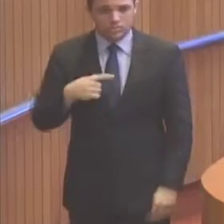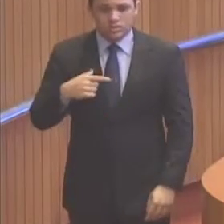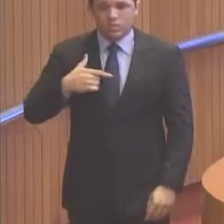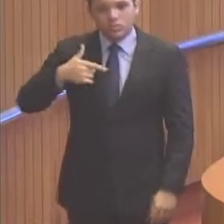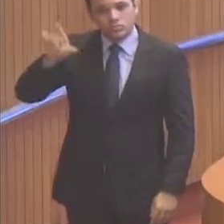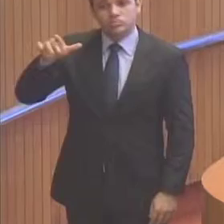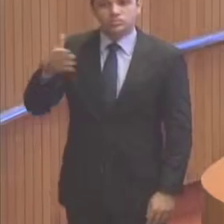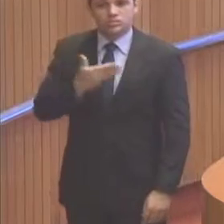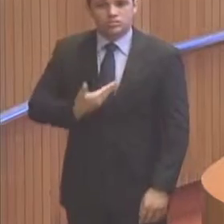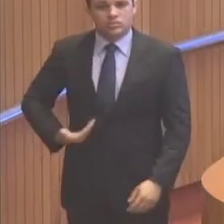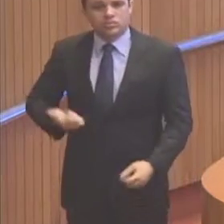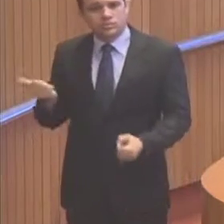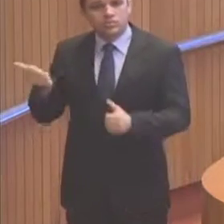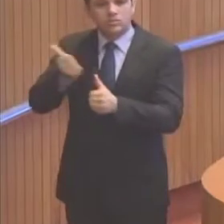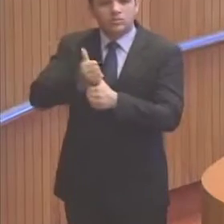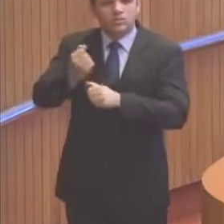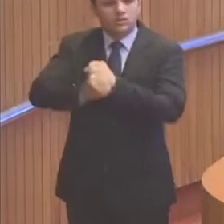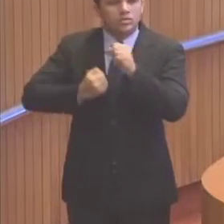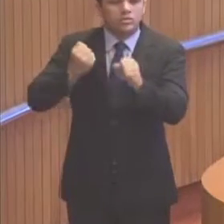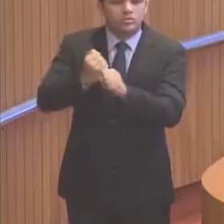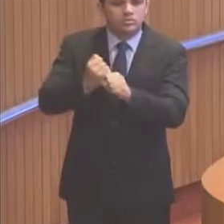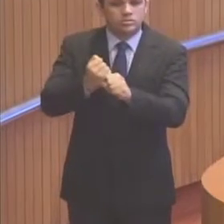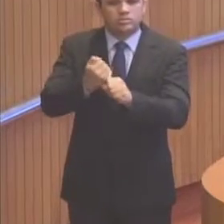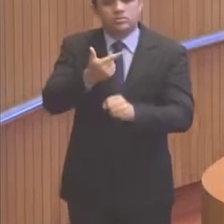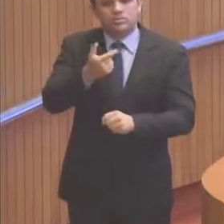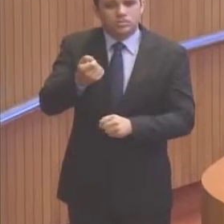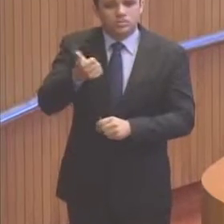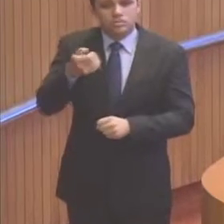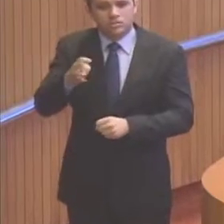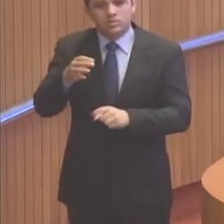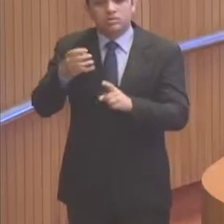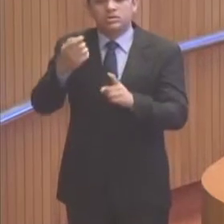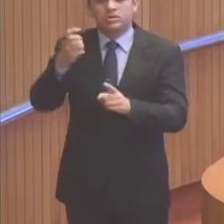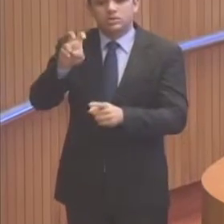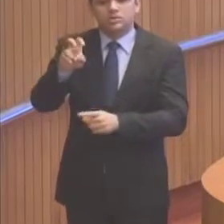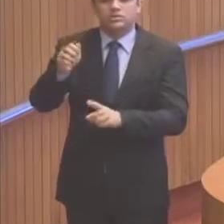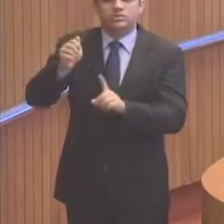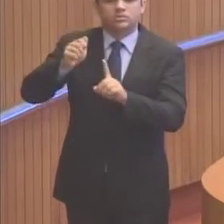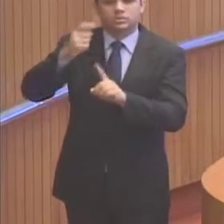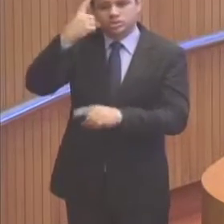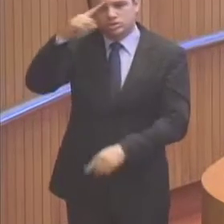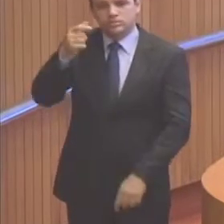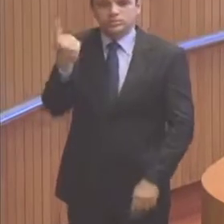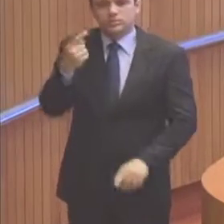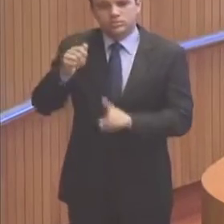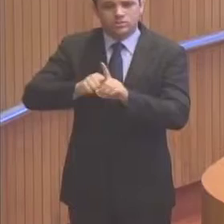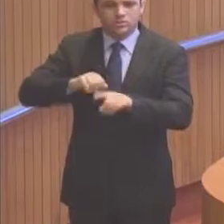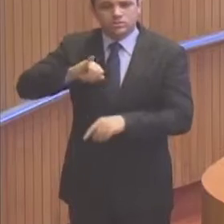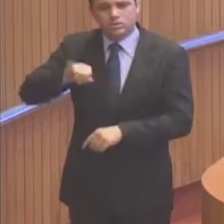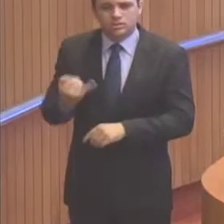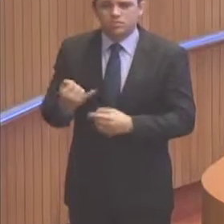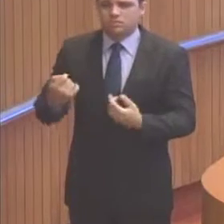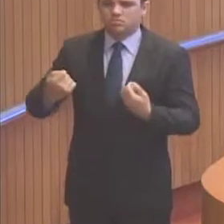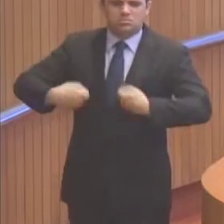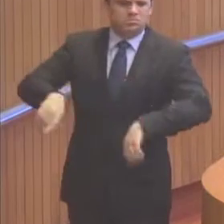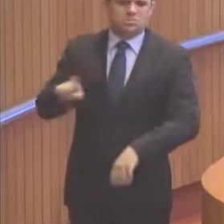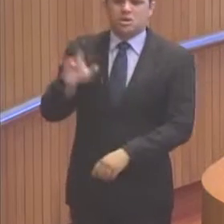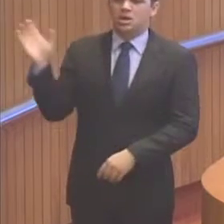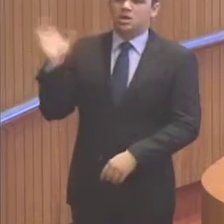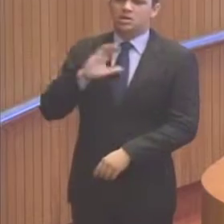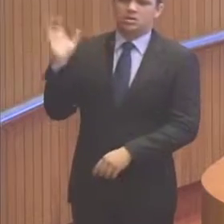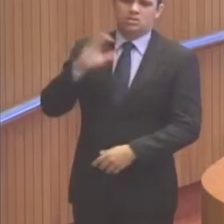outro governo que assume a partir do dia 1º de janeiro. Não tem por que ter essa pressa toda.